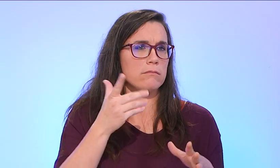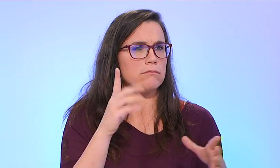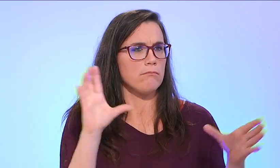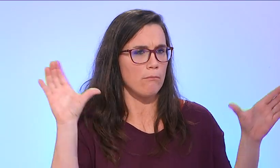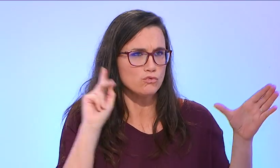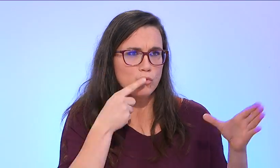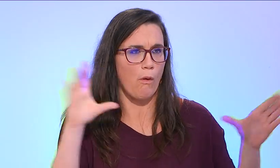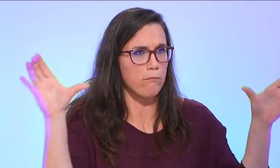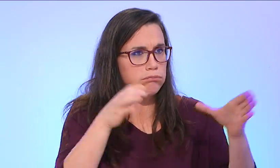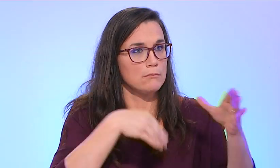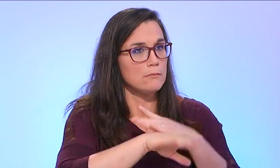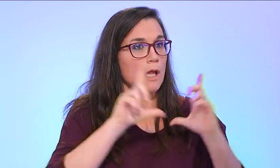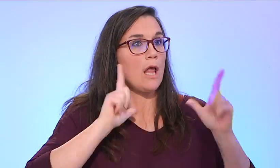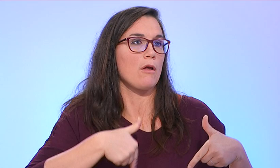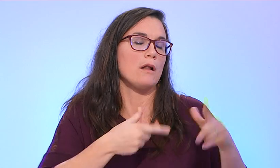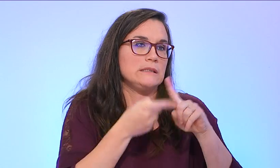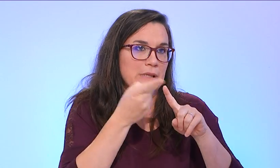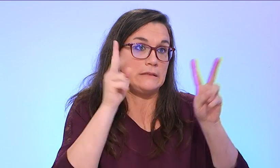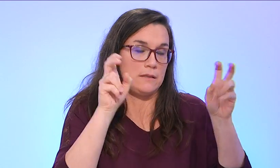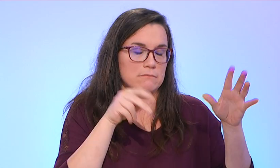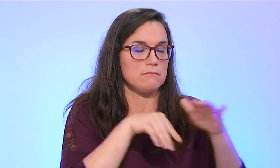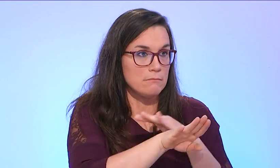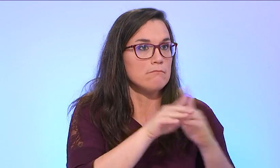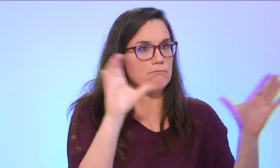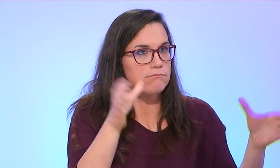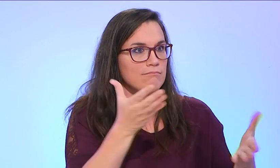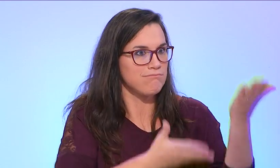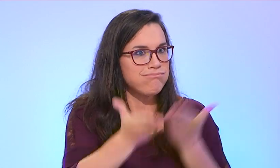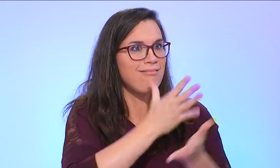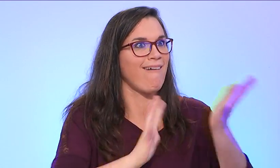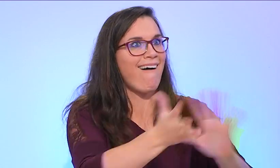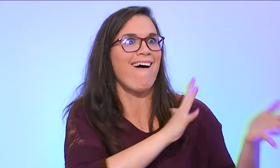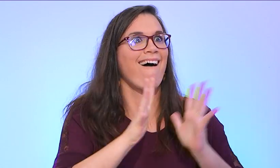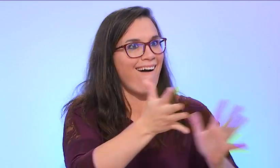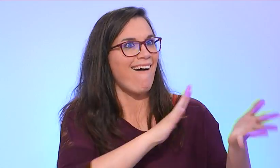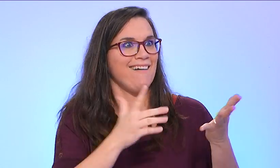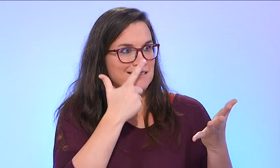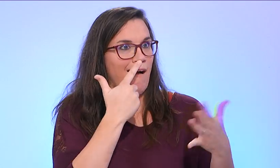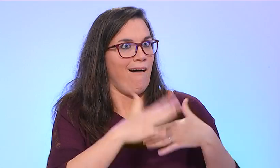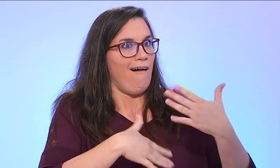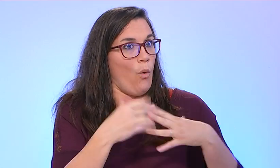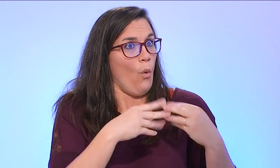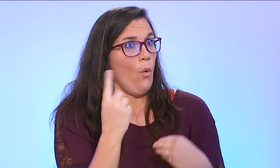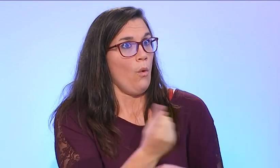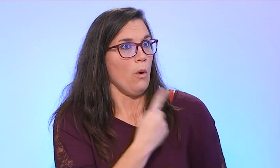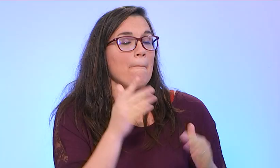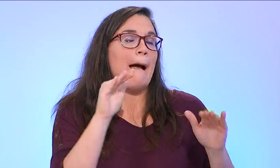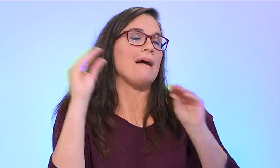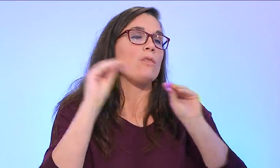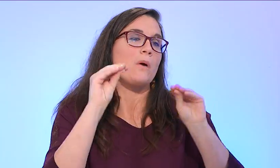Alors, autrefois, les sourds étaient ensemble dans des écoles dites spécialisées. Tout le monde communiquait en langue des signes. Et